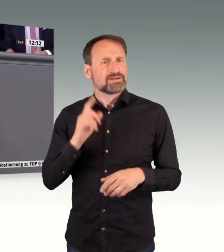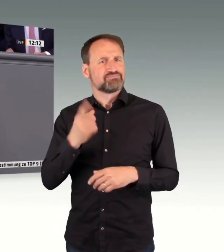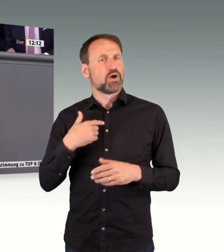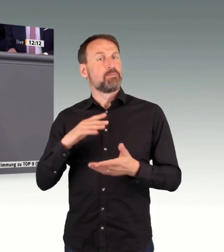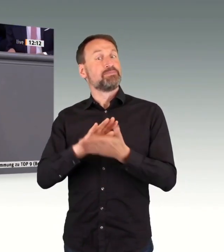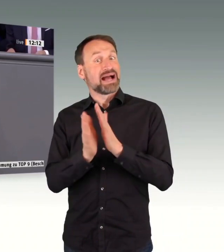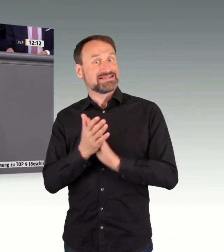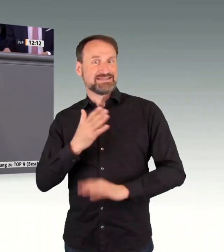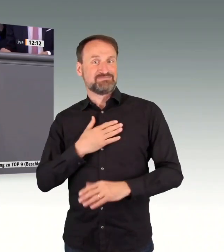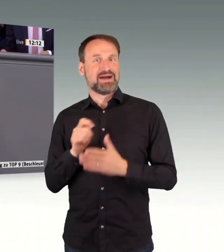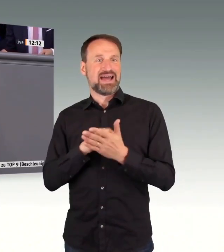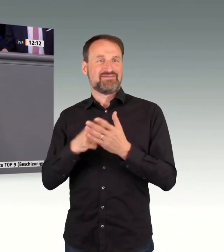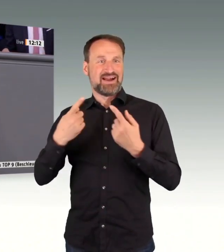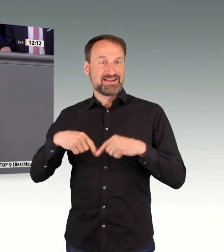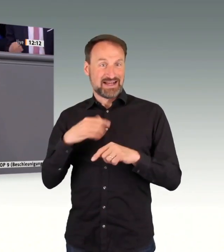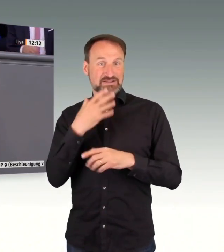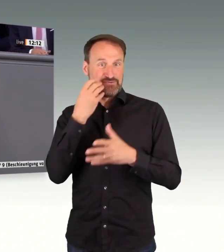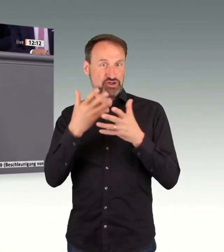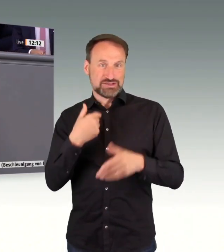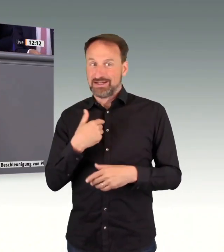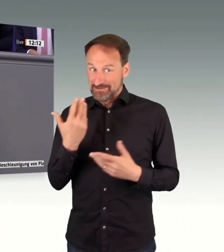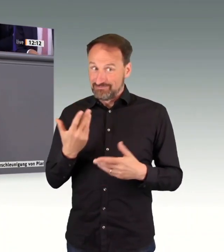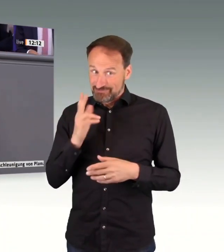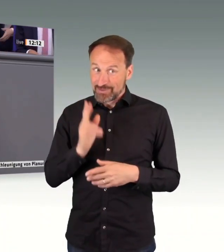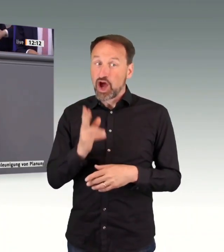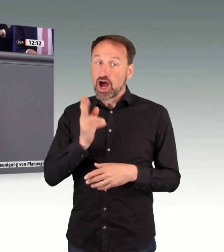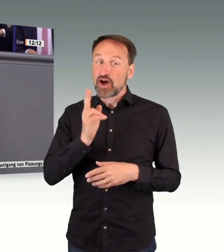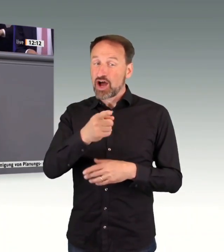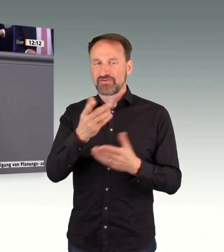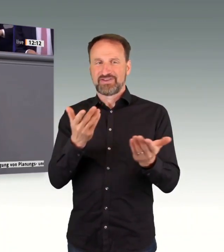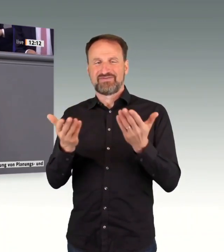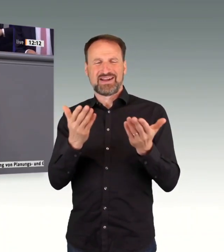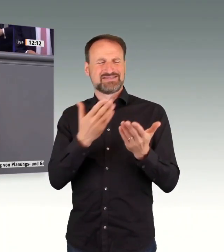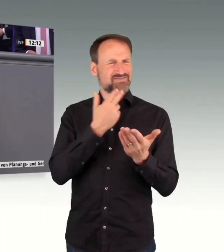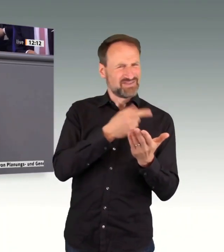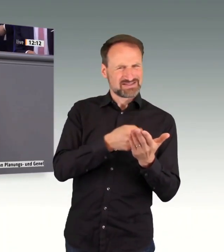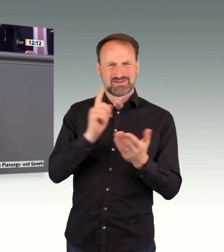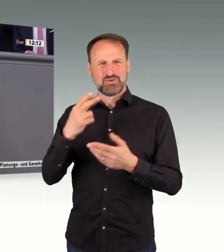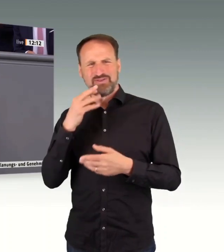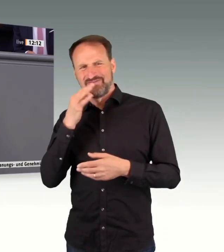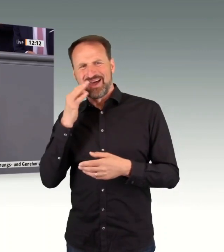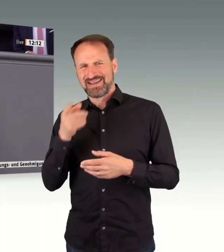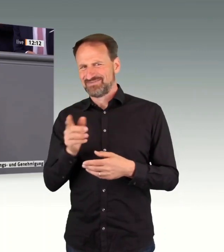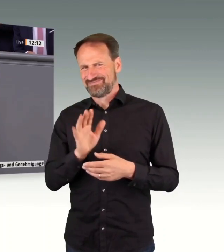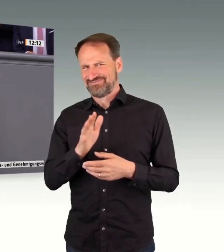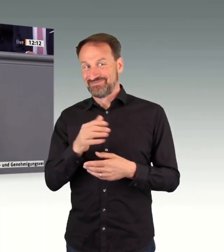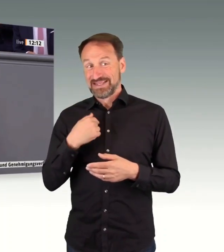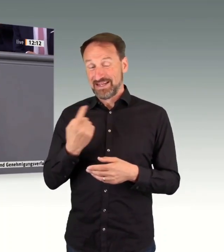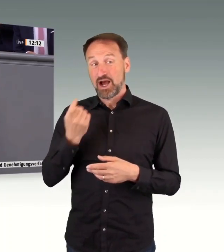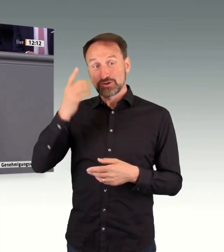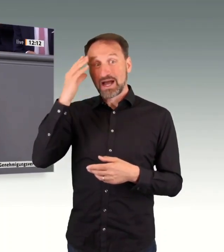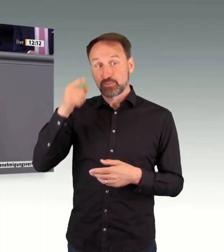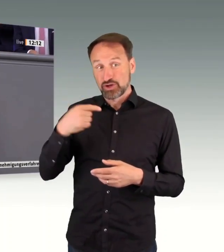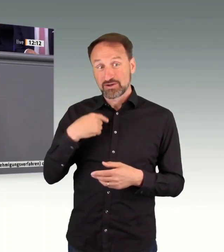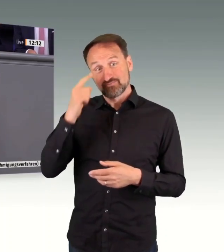auch von CDU, nicht CSU, sondern von CDU-Seite dann auch wichtige Wohnungsbauvorhaben vor Ort dann aus